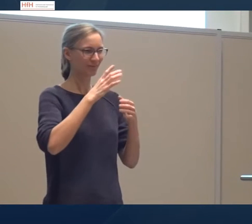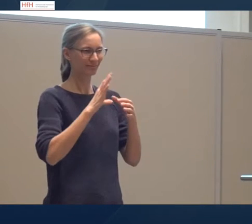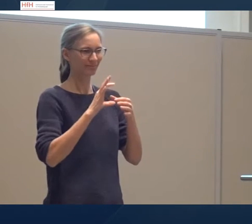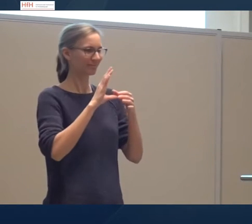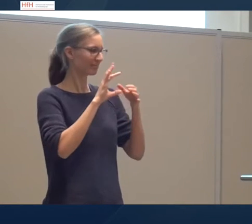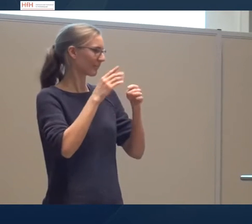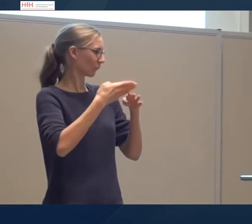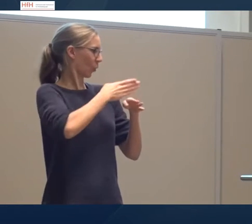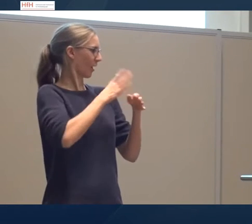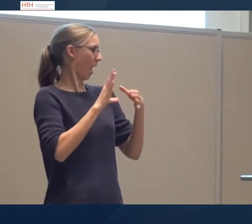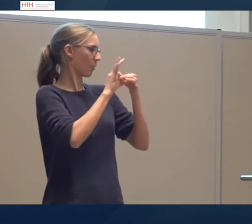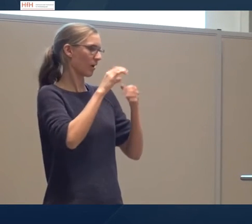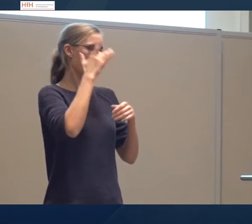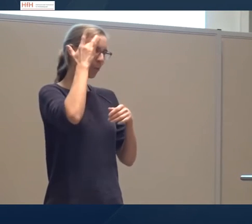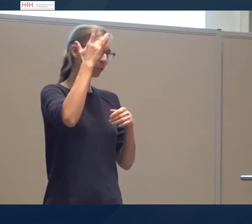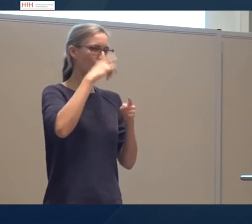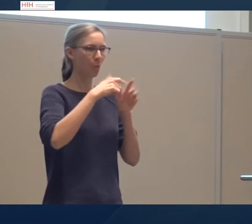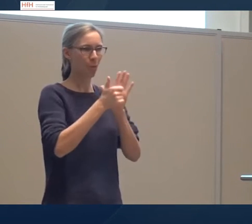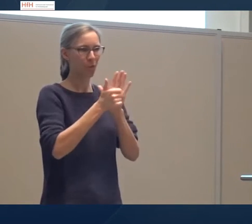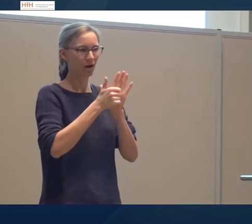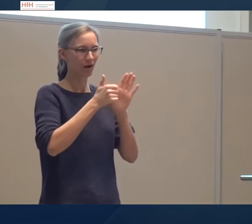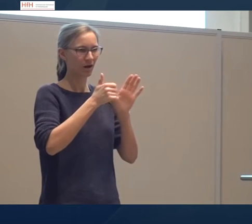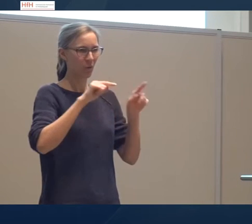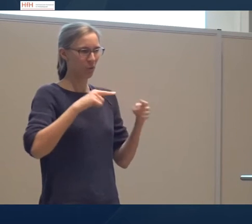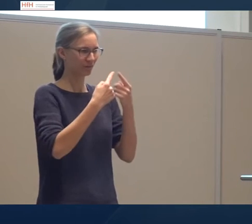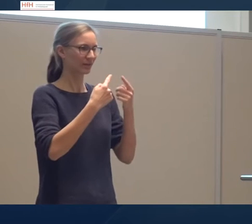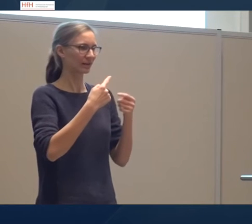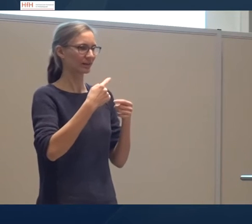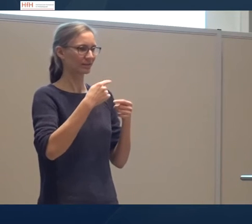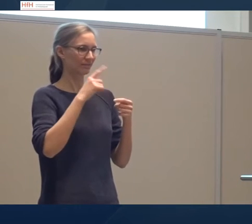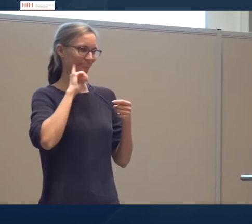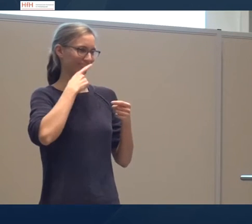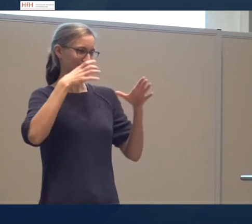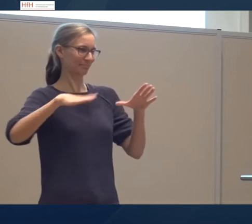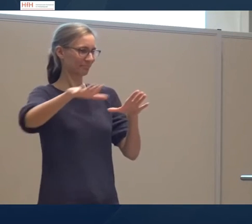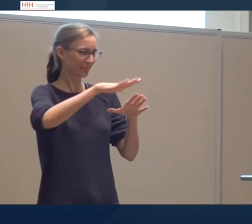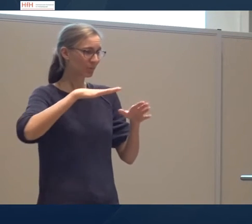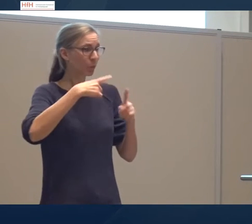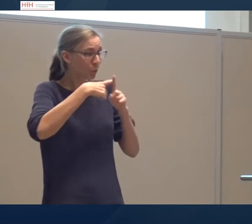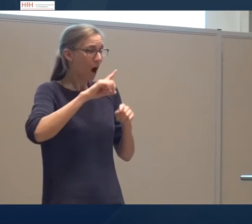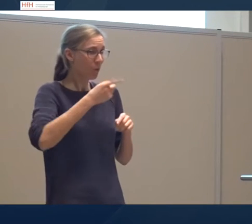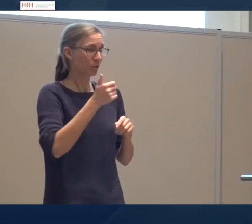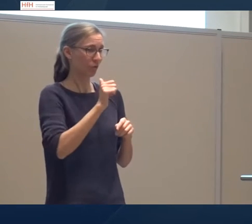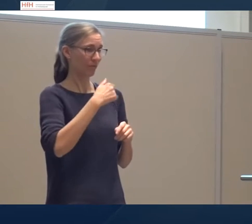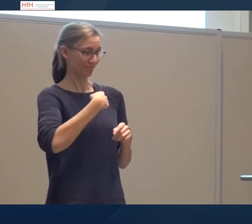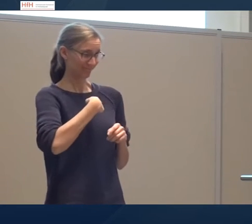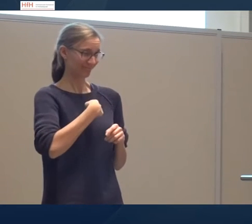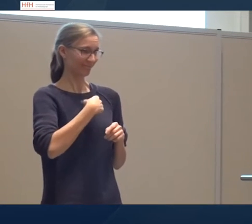Dann die kulturelle Rolle oder ein kultureller Konflikt war gerade in meinem Fall auch